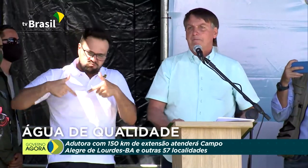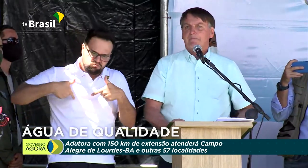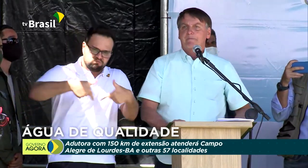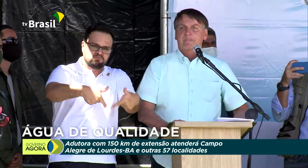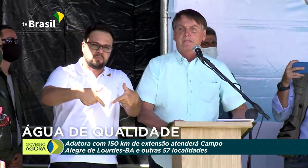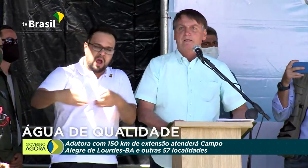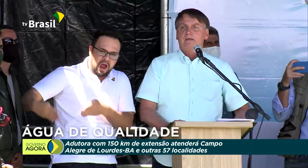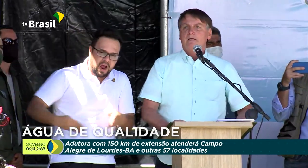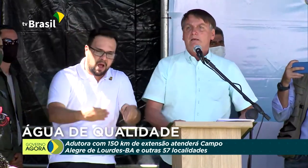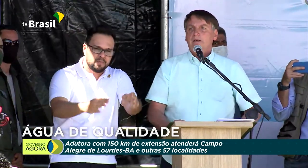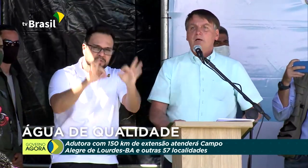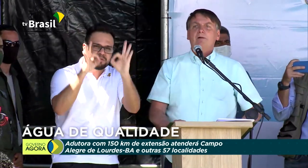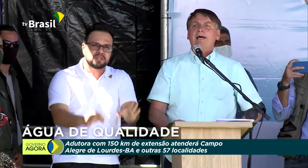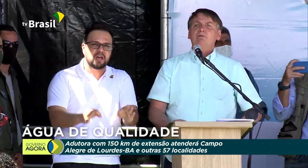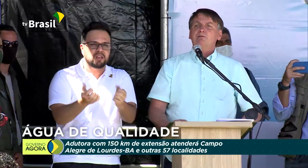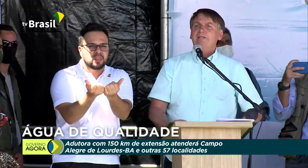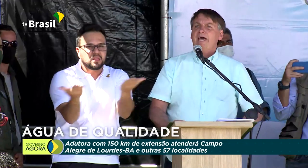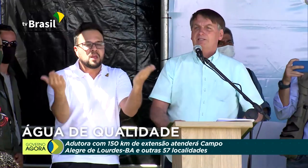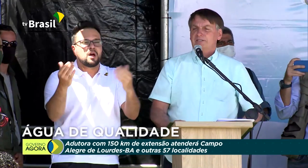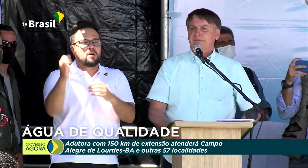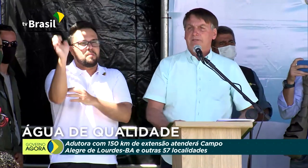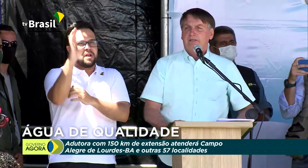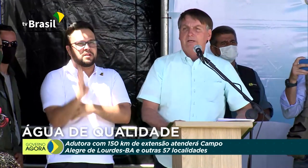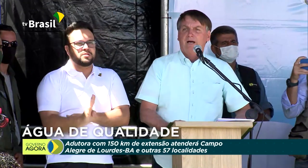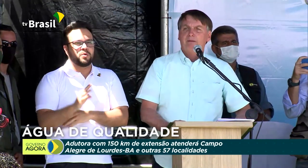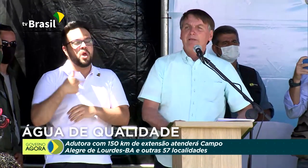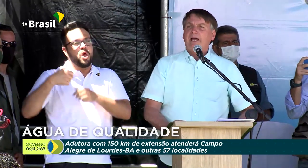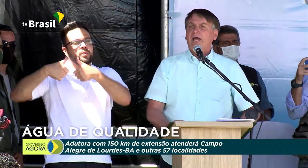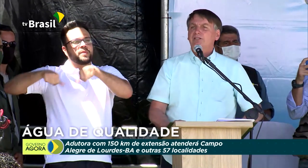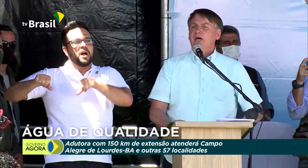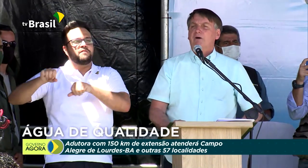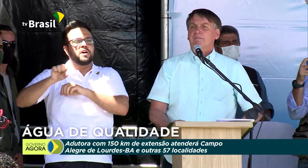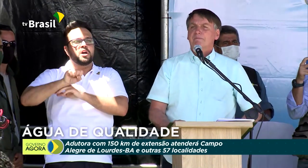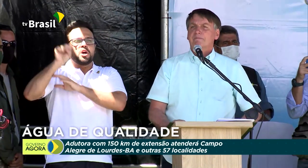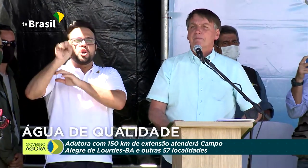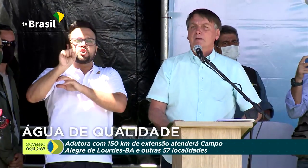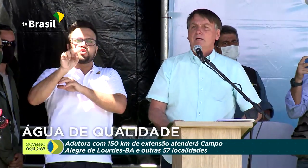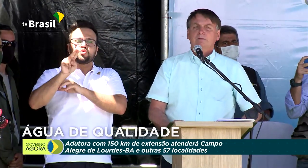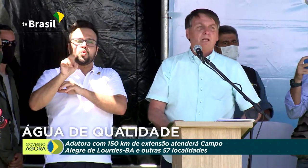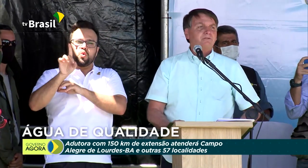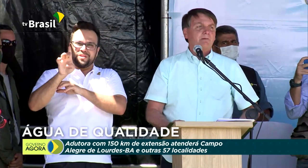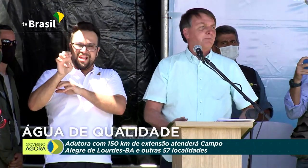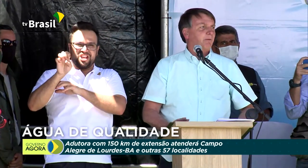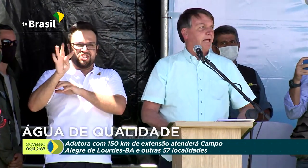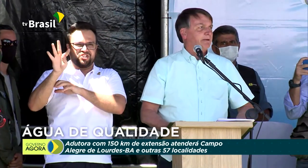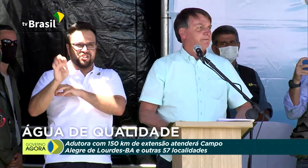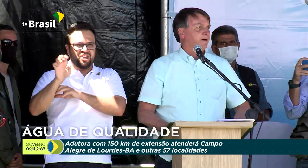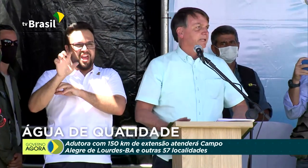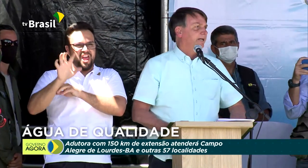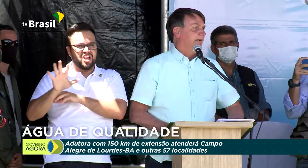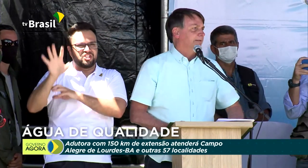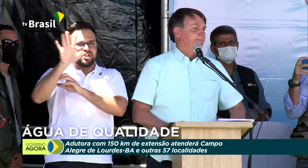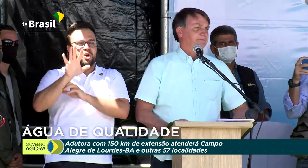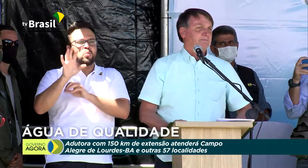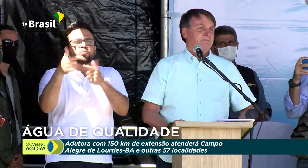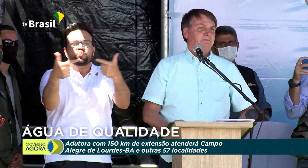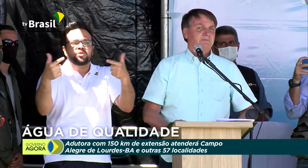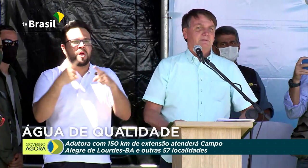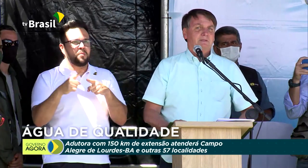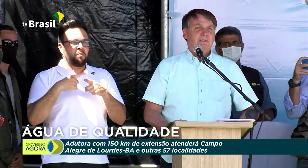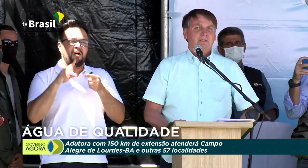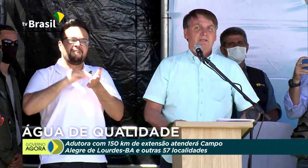Brasil. Eu lá no Sudeste, a minha região, nós não temos problema de falta d'água.